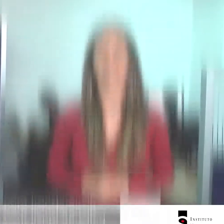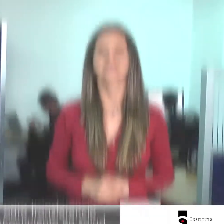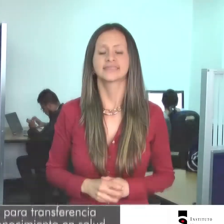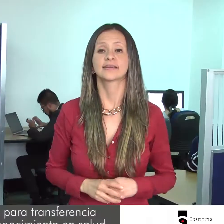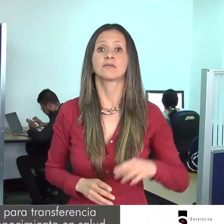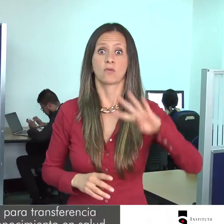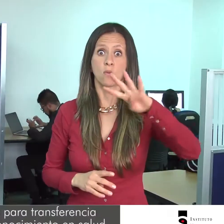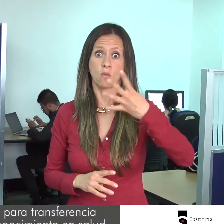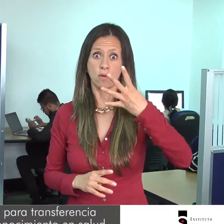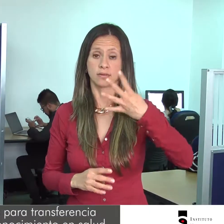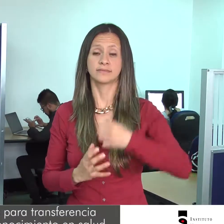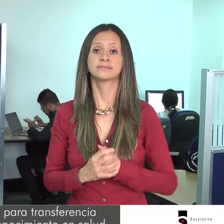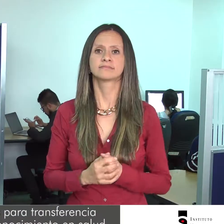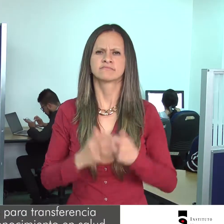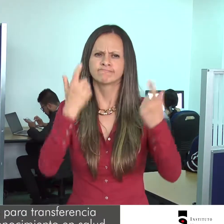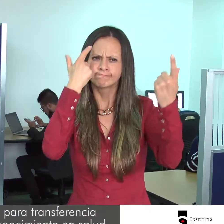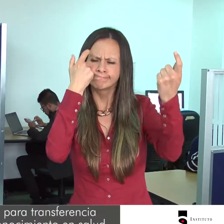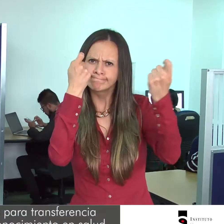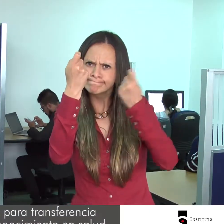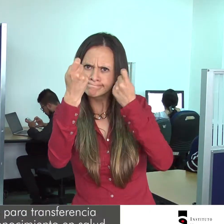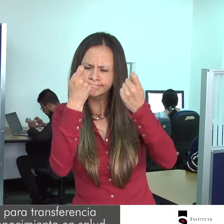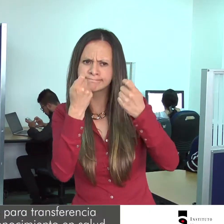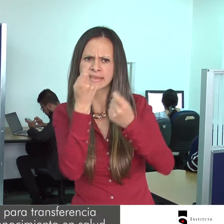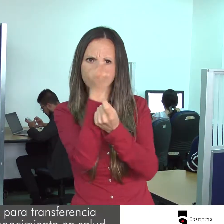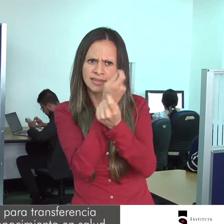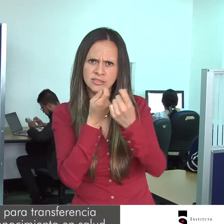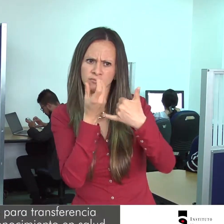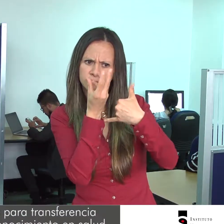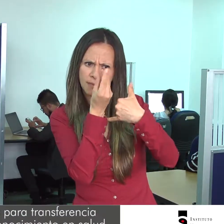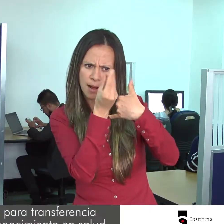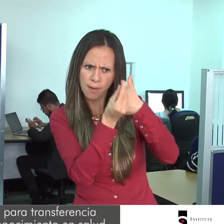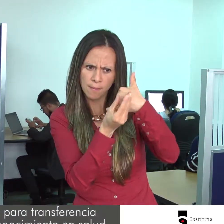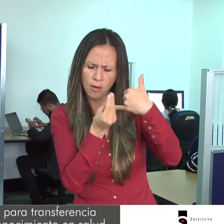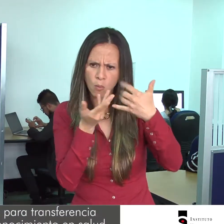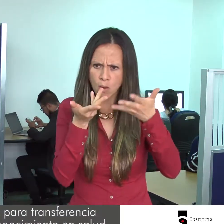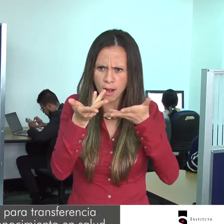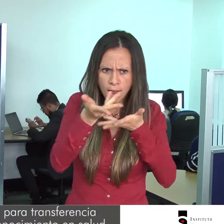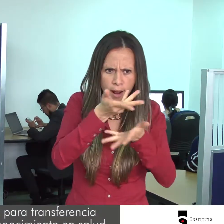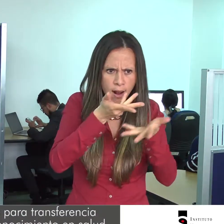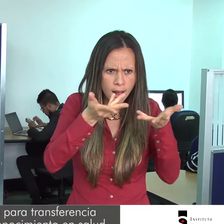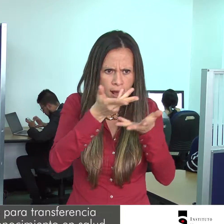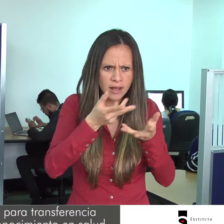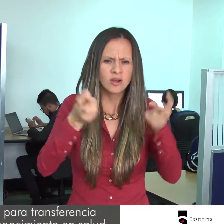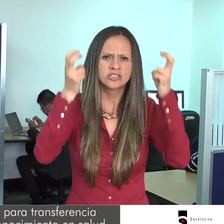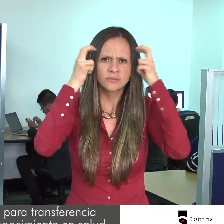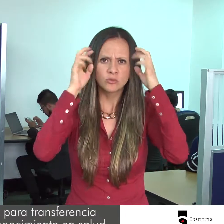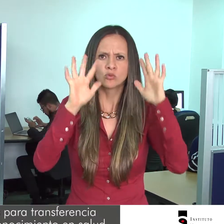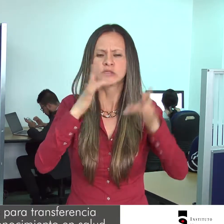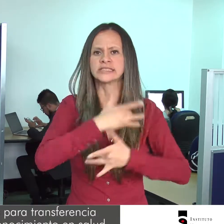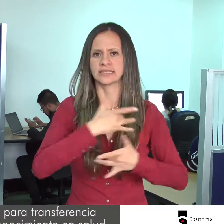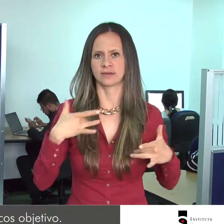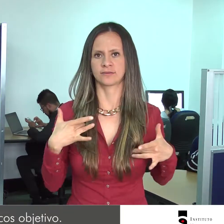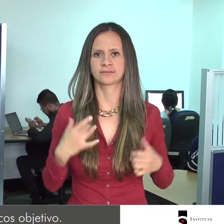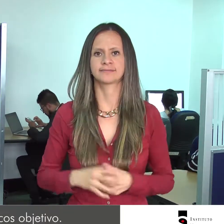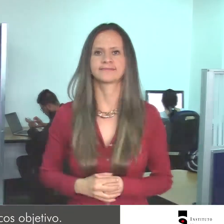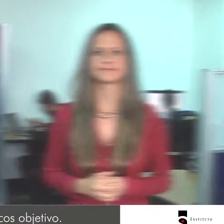Cuarto, diseño de estrategias para transferencia y apropiación social del conocimiento en salud acorde con